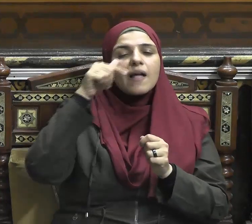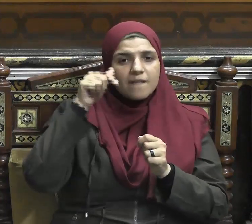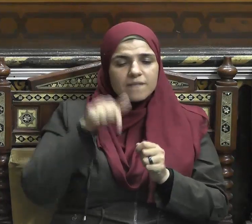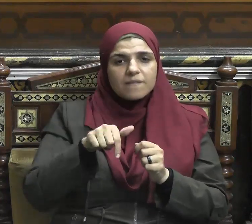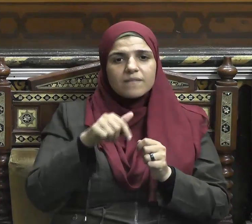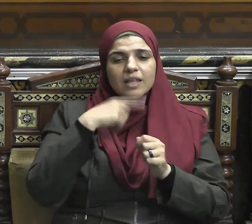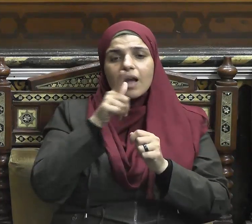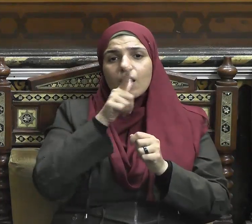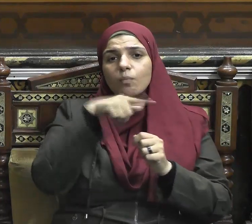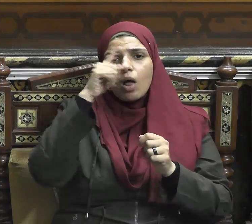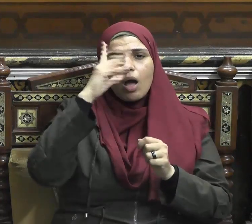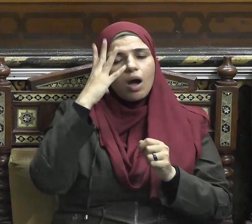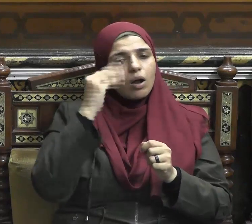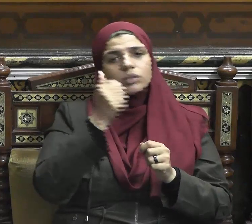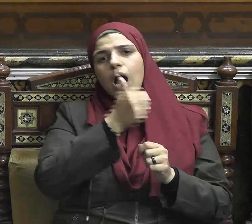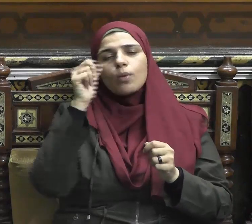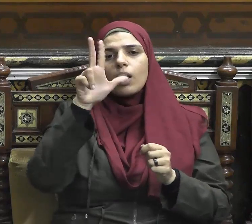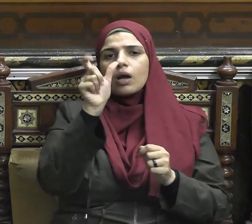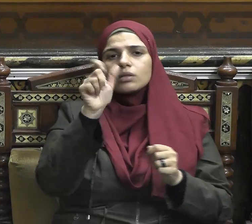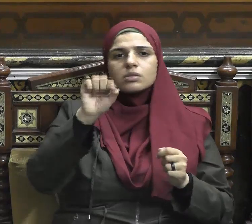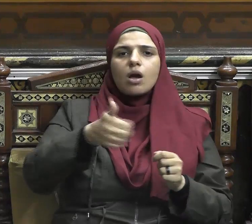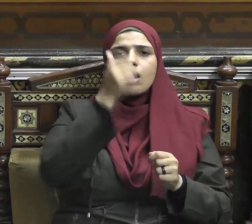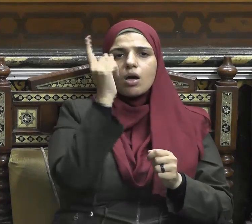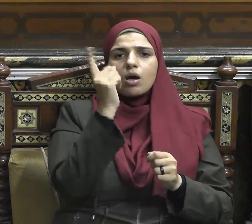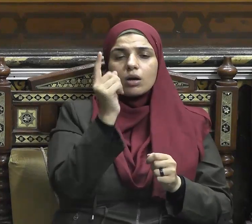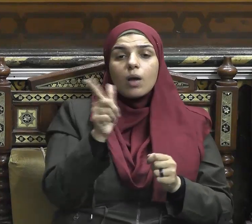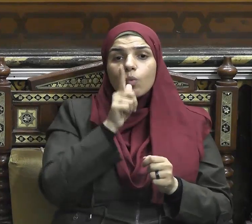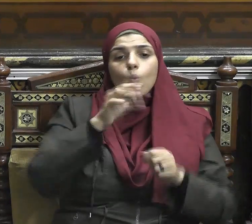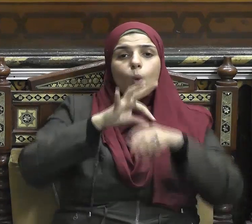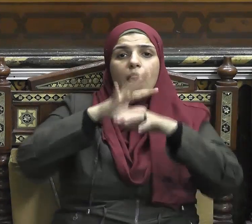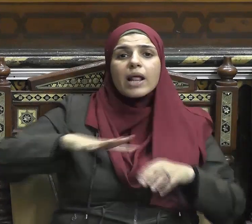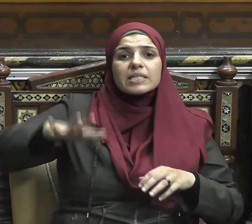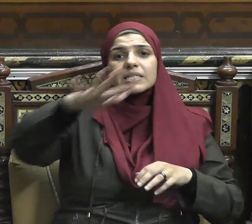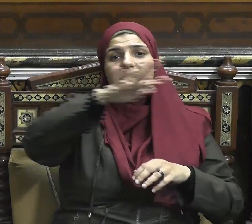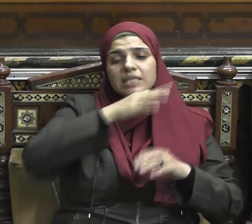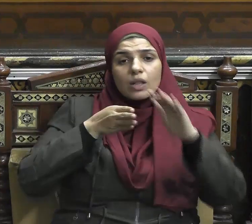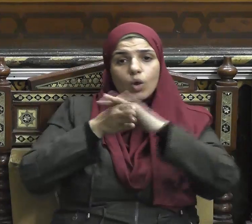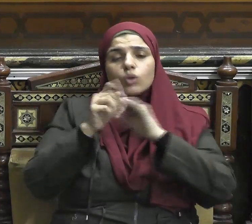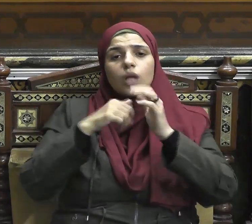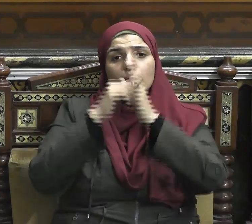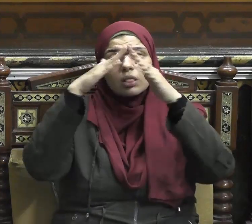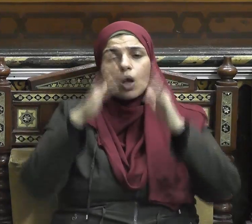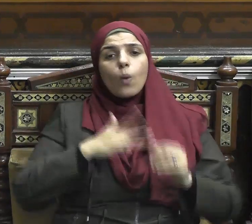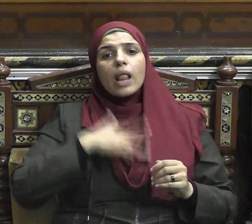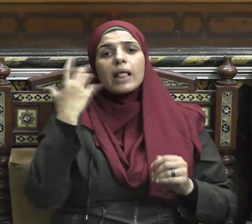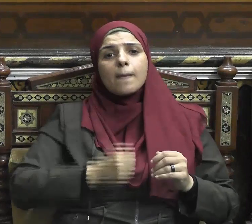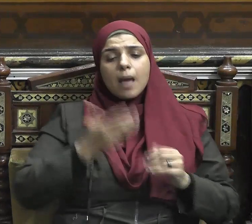والبزل والتضحية والفداء والإيثار للأفرة ولا الشح